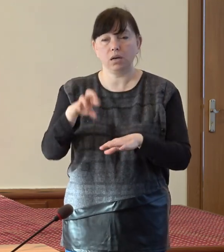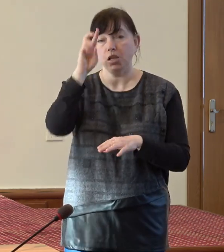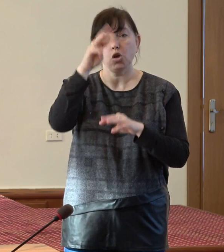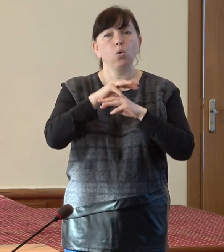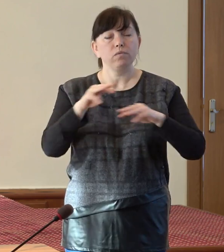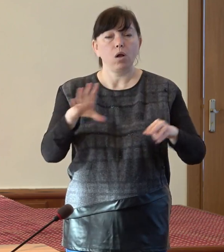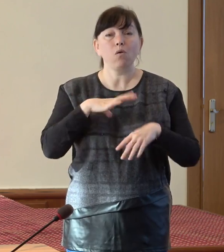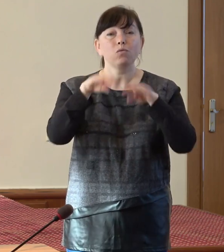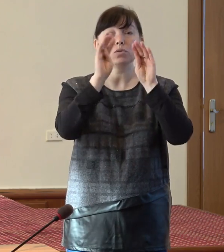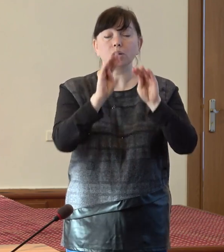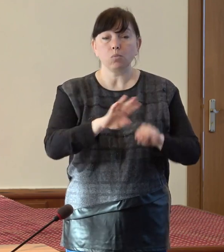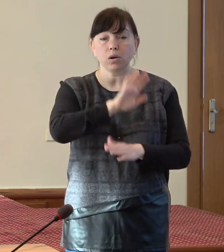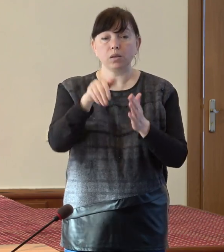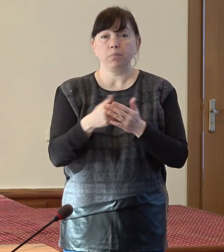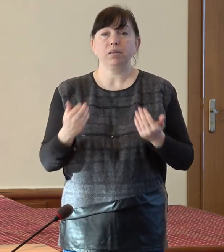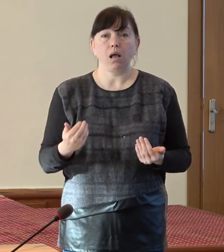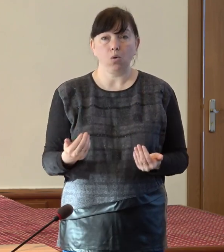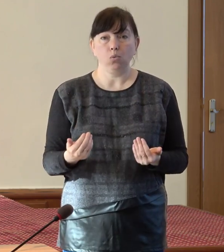au fost elaborate până acum